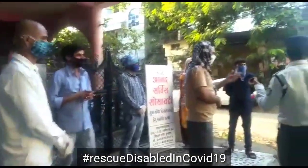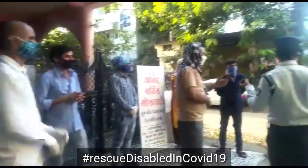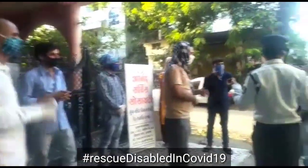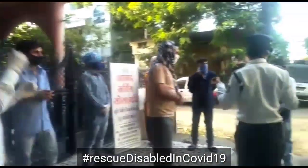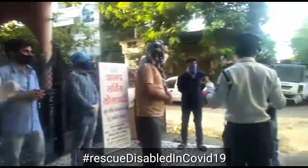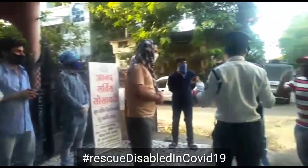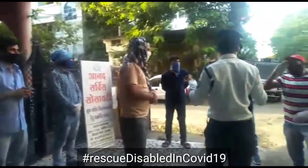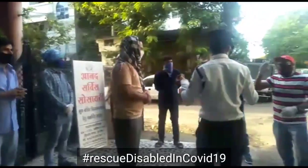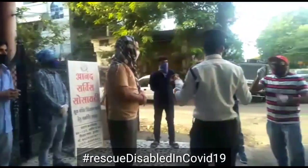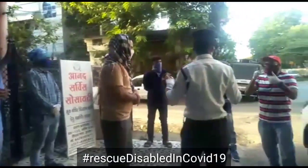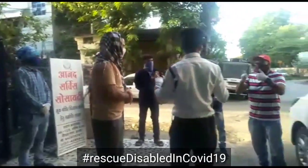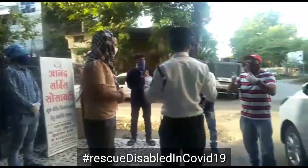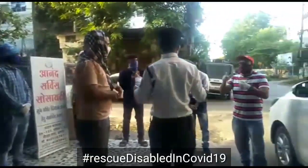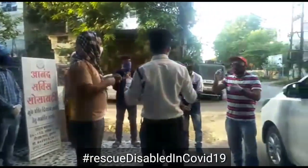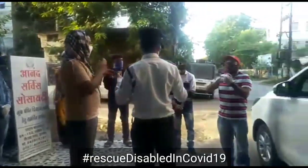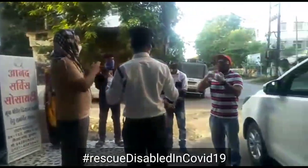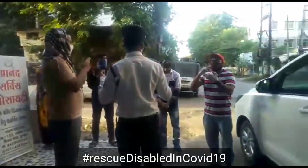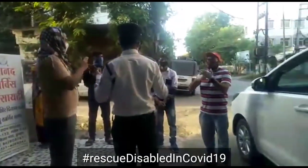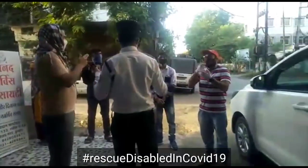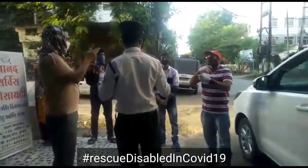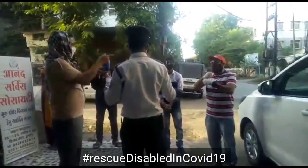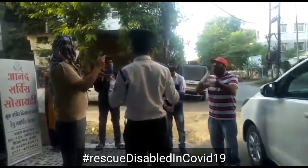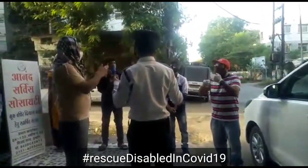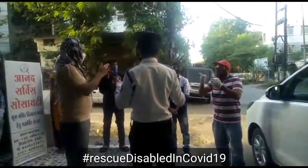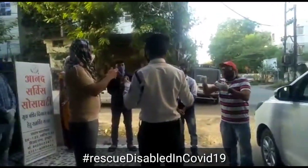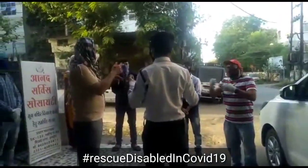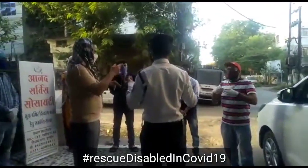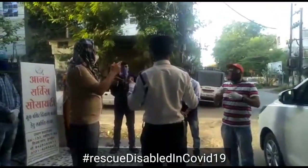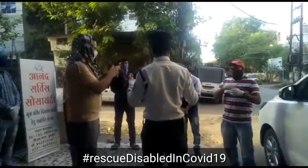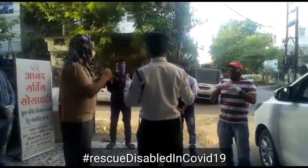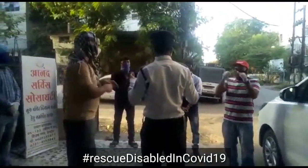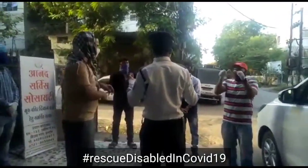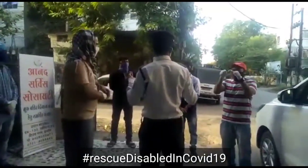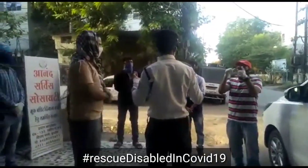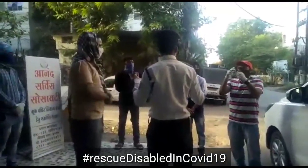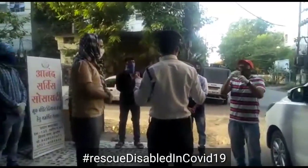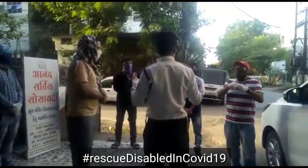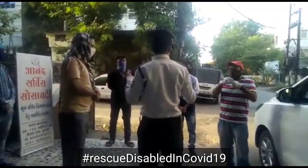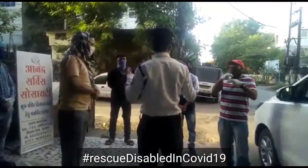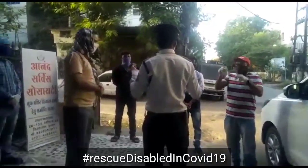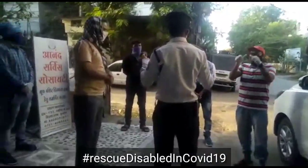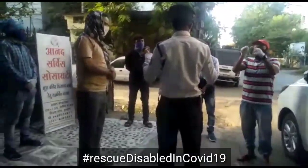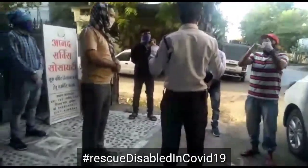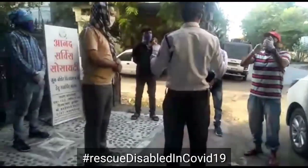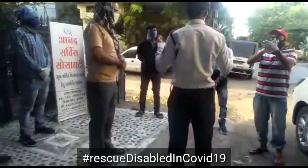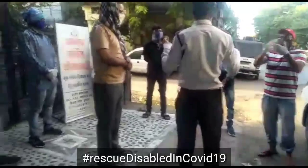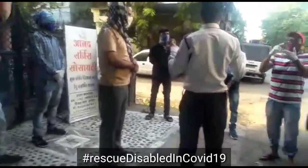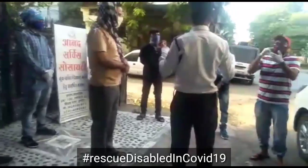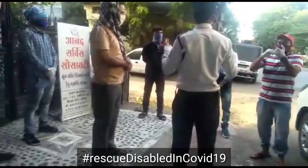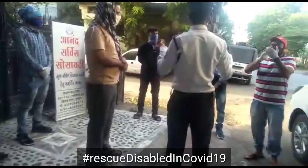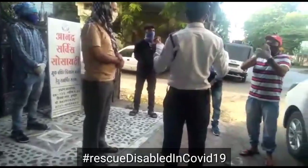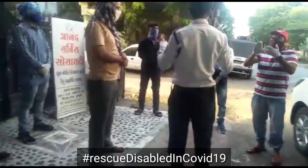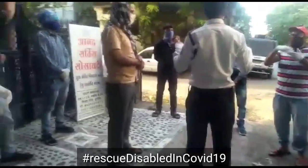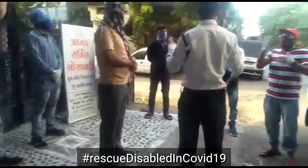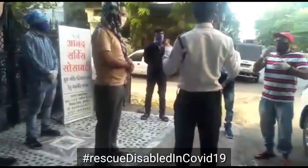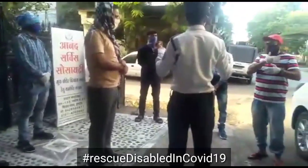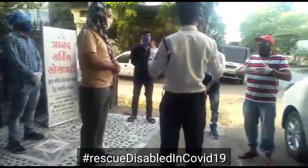की नाम आशी ज्वास है